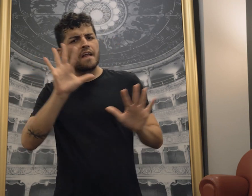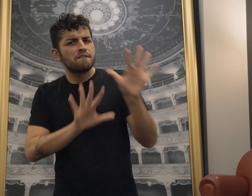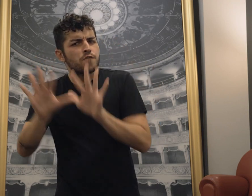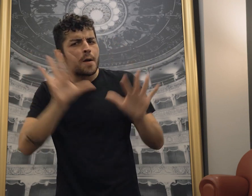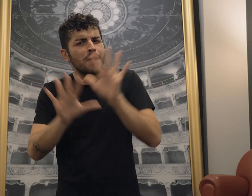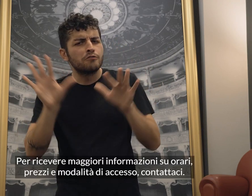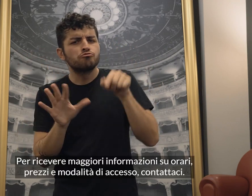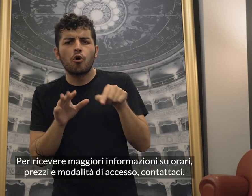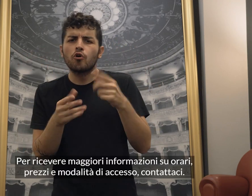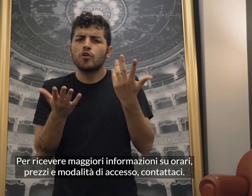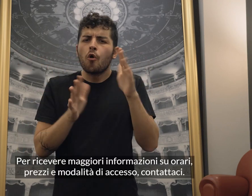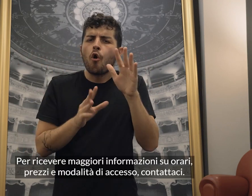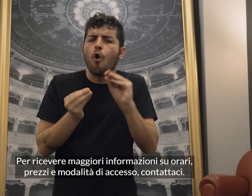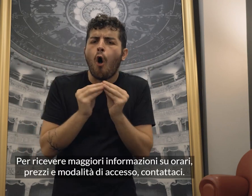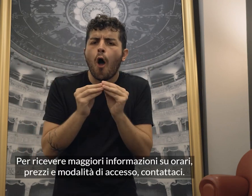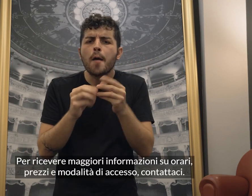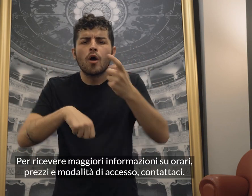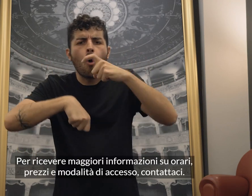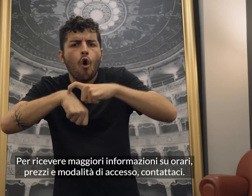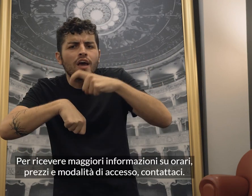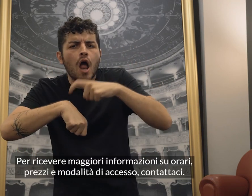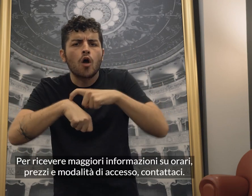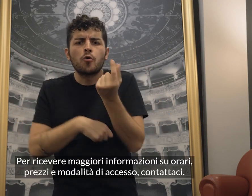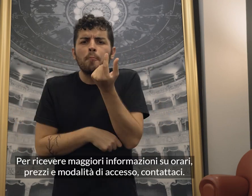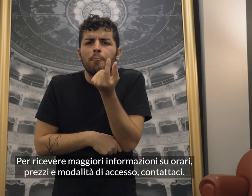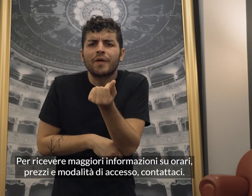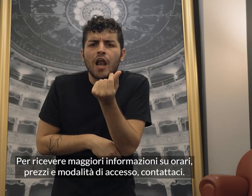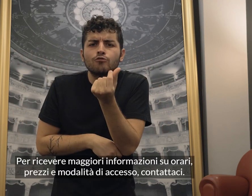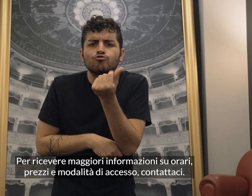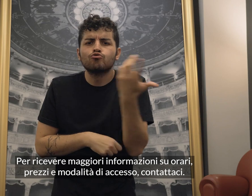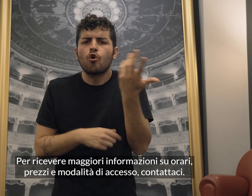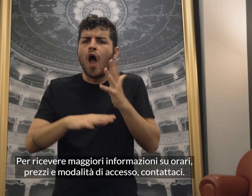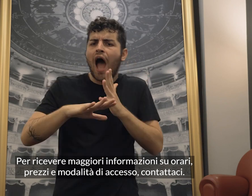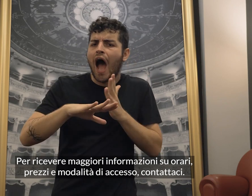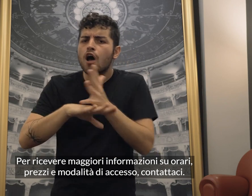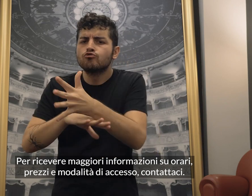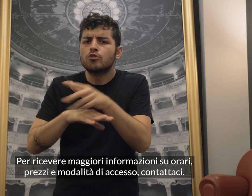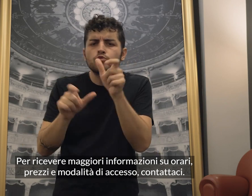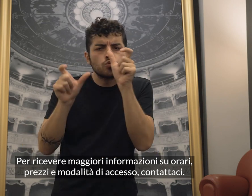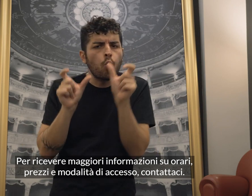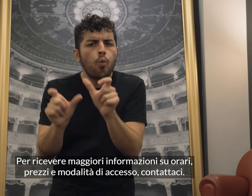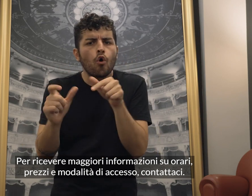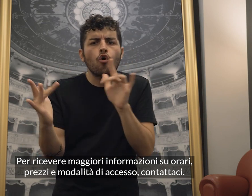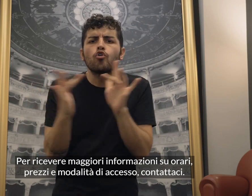Per ricevere maggiori informazioni su orari, prezzi e modalità di accesso,